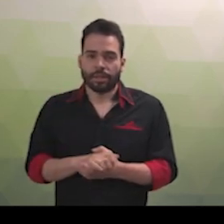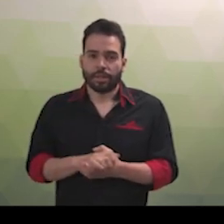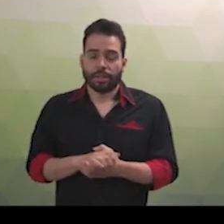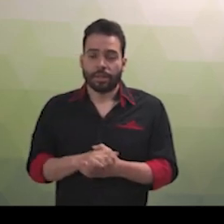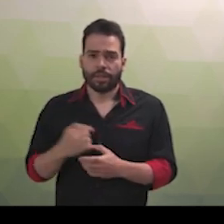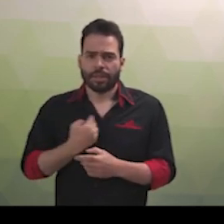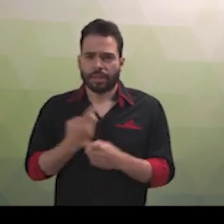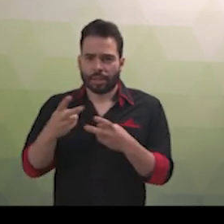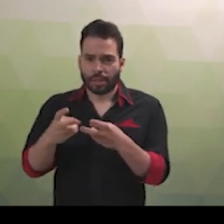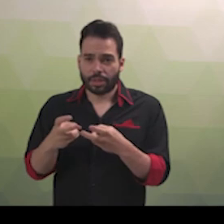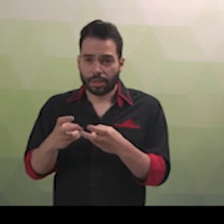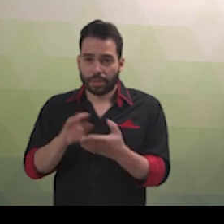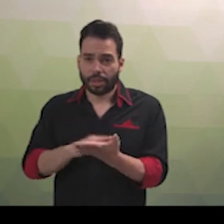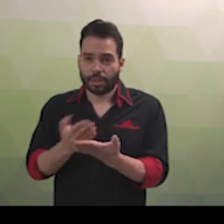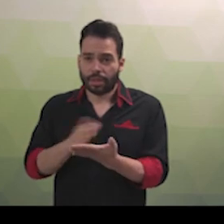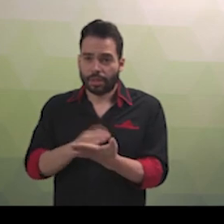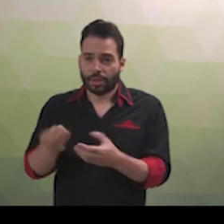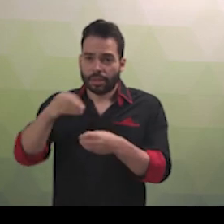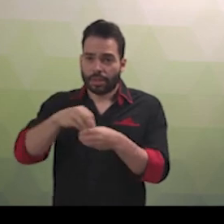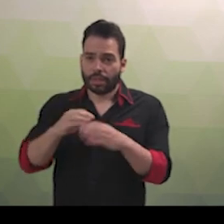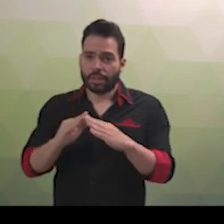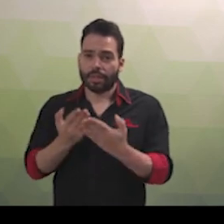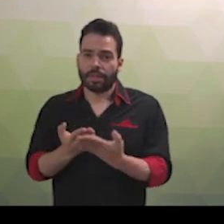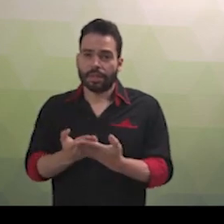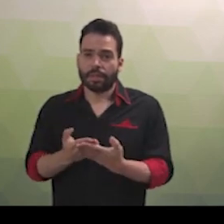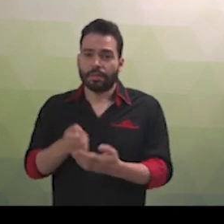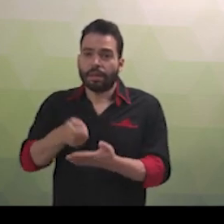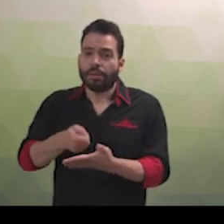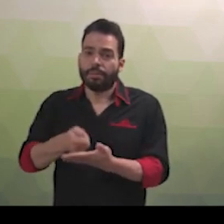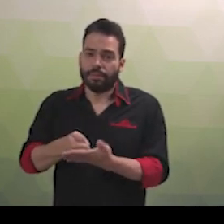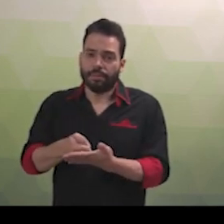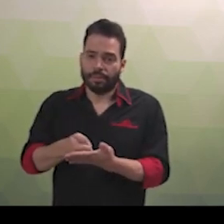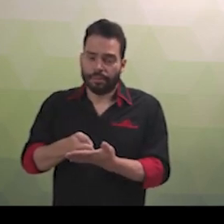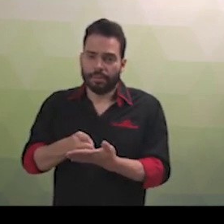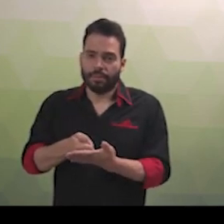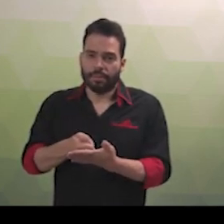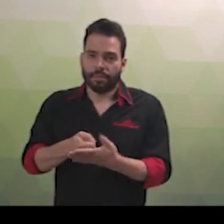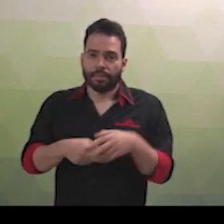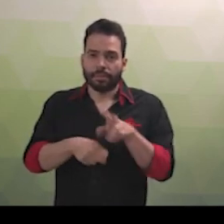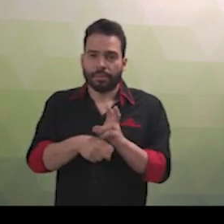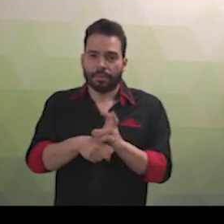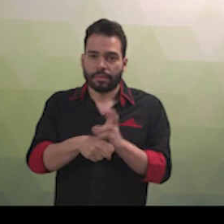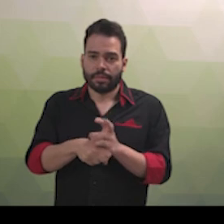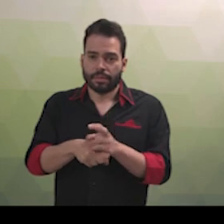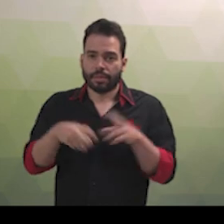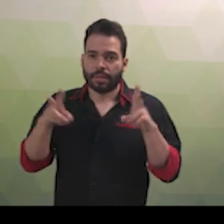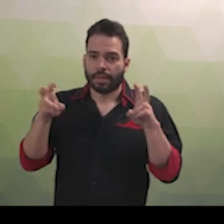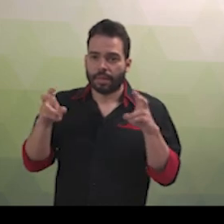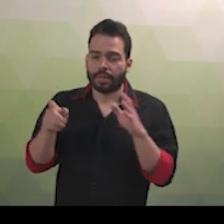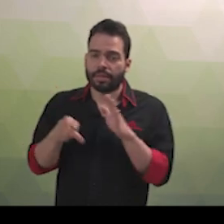A Lei 12.319 de 2010 regulamenta a profissão do intérprete. Vejam que é uma profissão